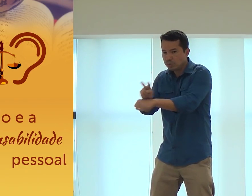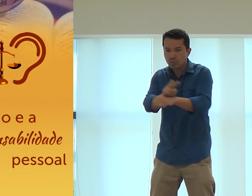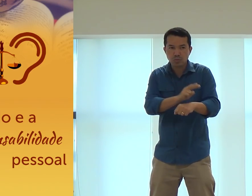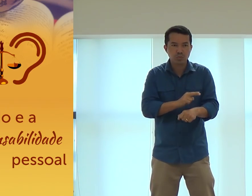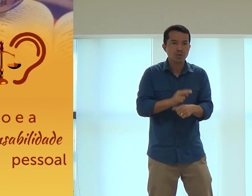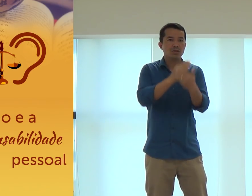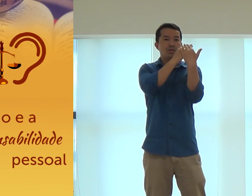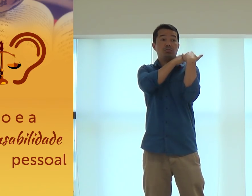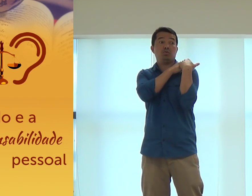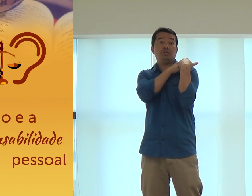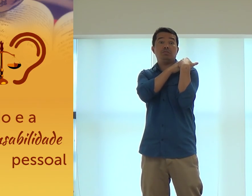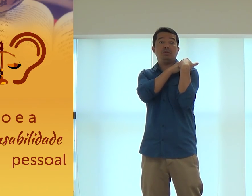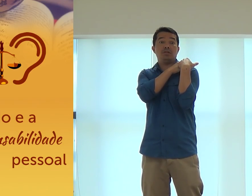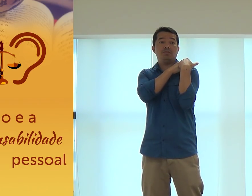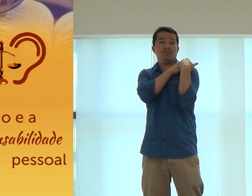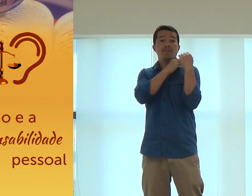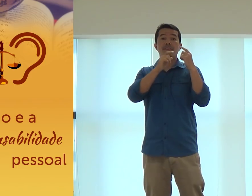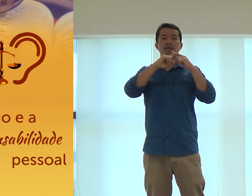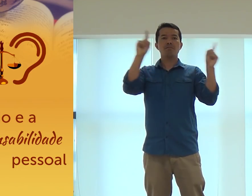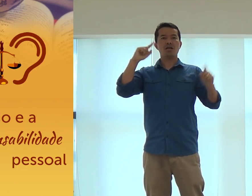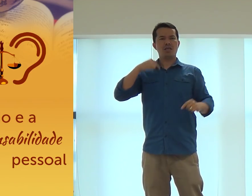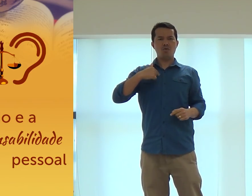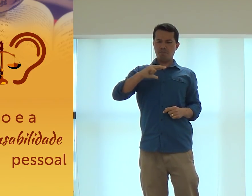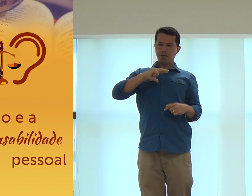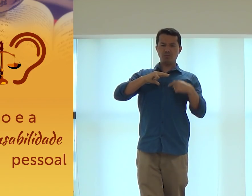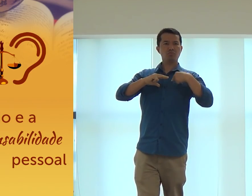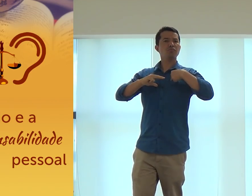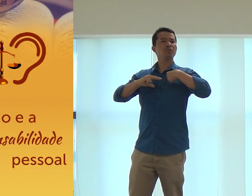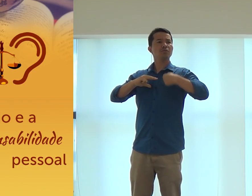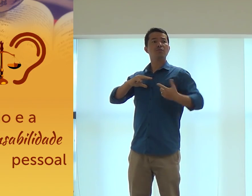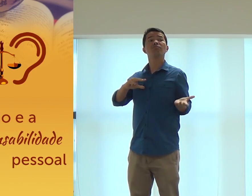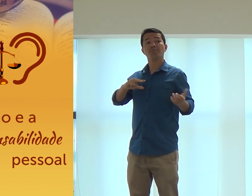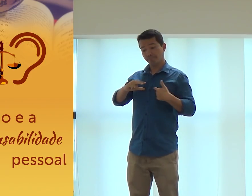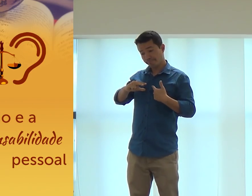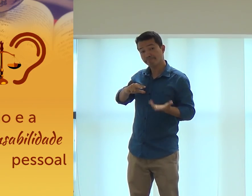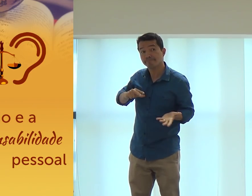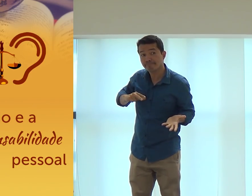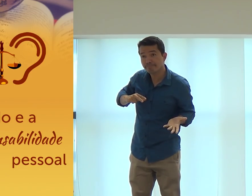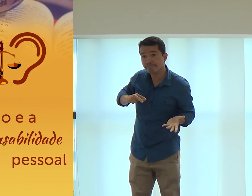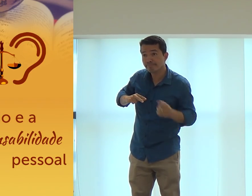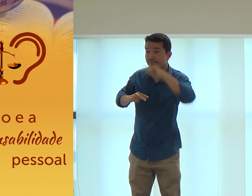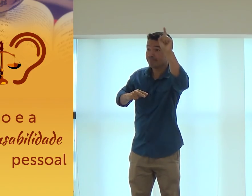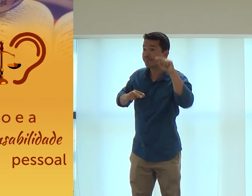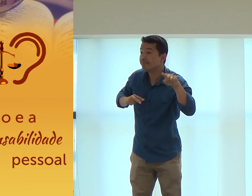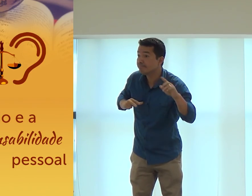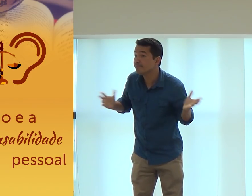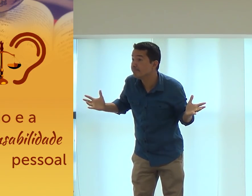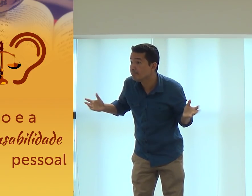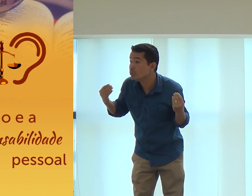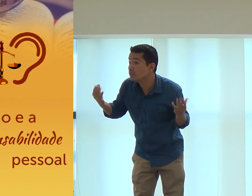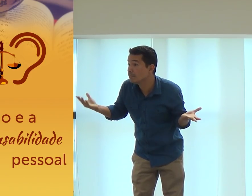coisas que eu estou ali fazendo. Ajudando, né? Então, são minhas responsabilidades. Mas é a minha responsabilidade pessoal, qual é?